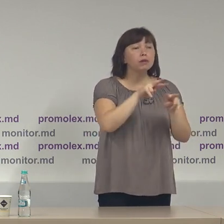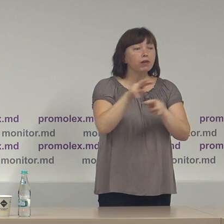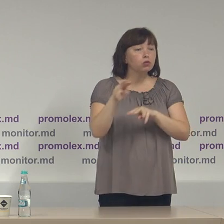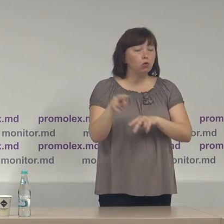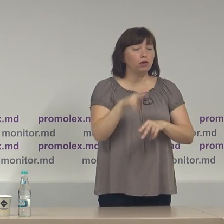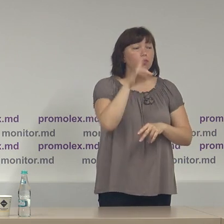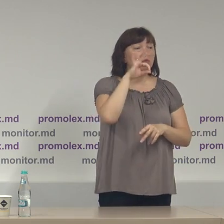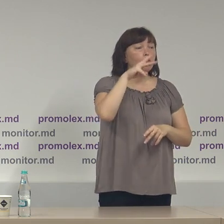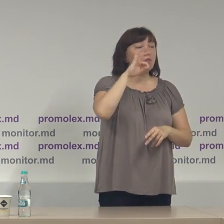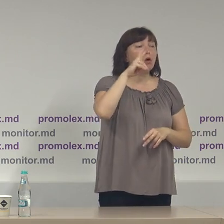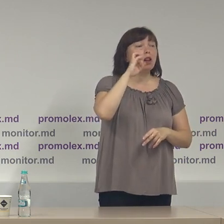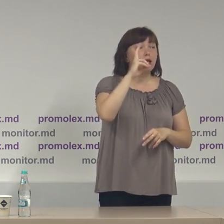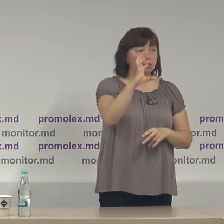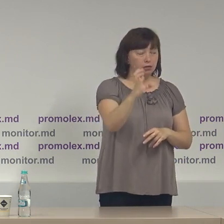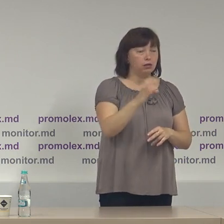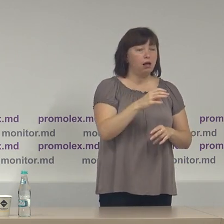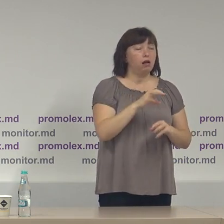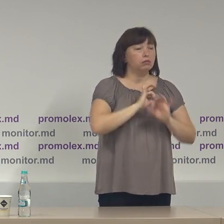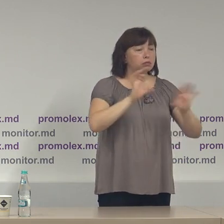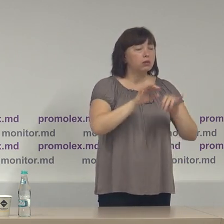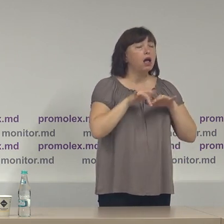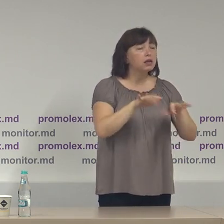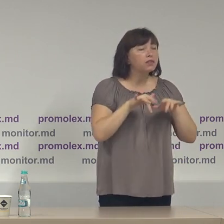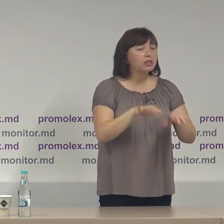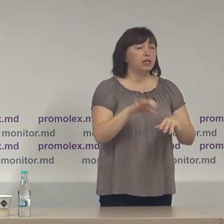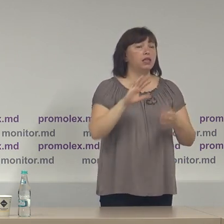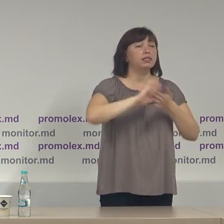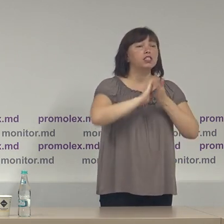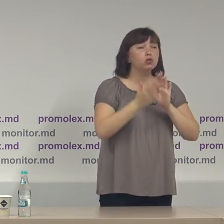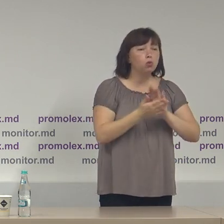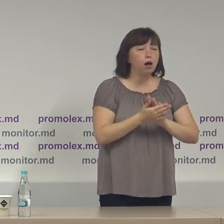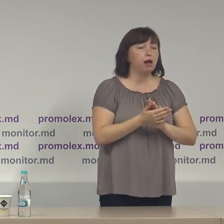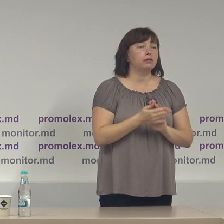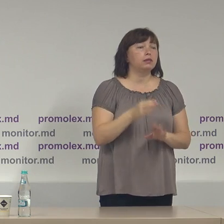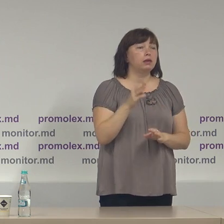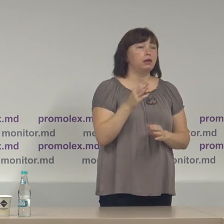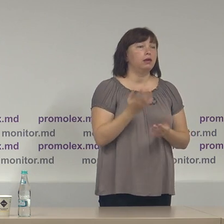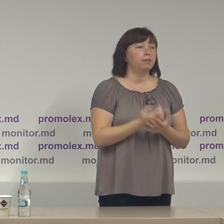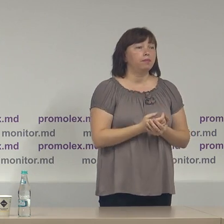Promolex au raportat activități situații de